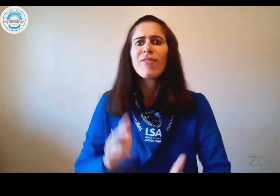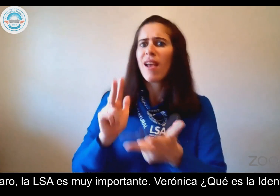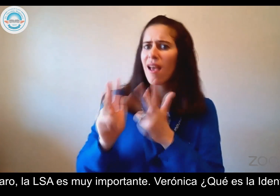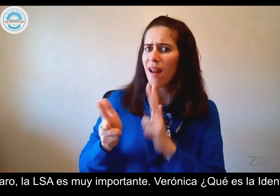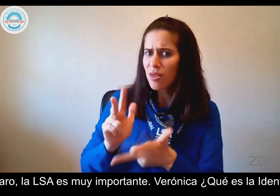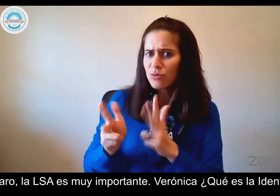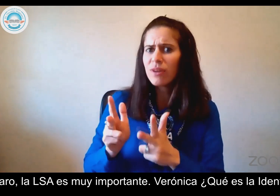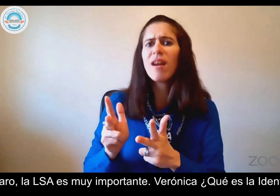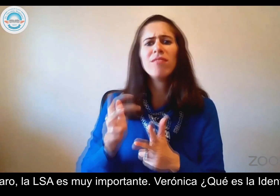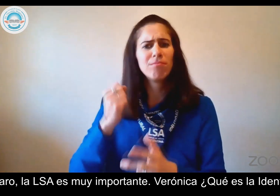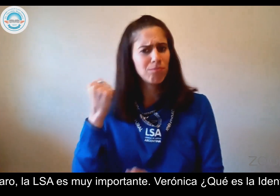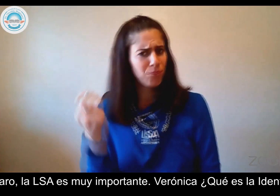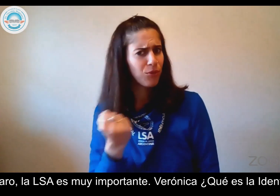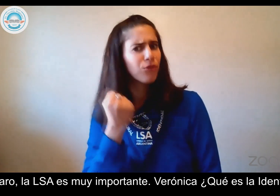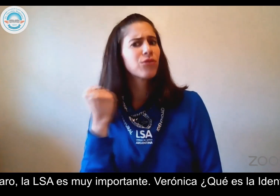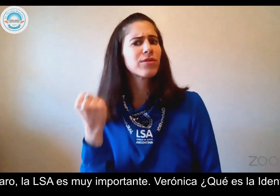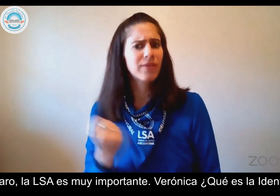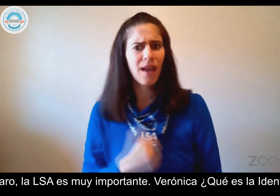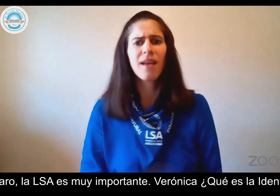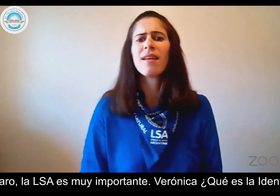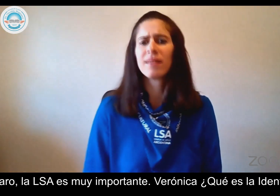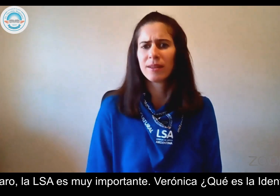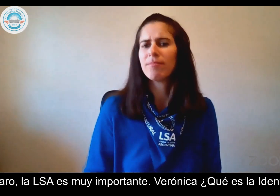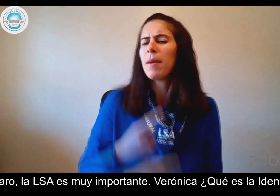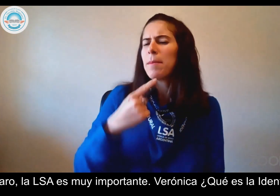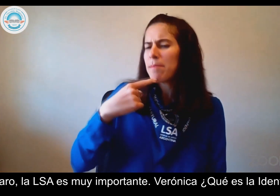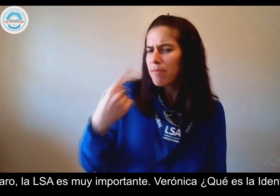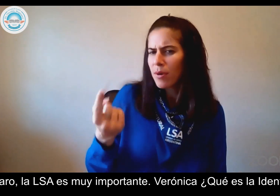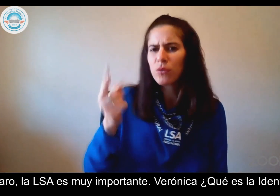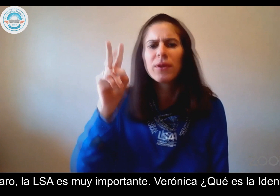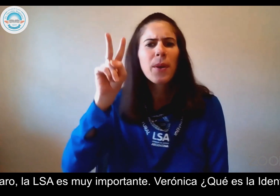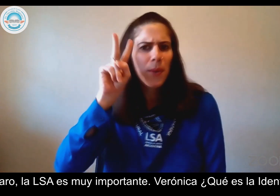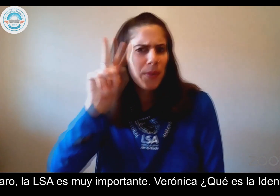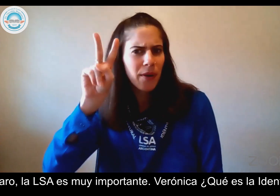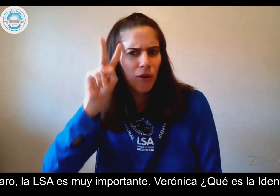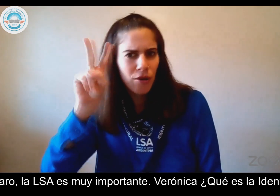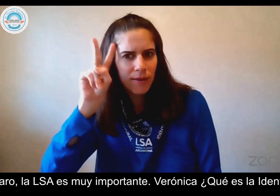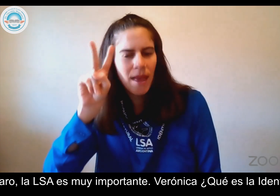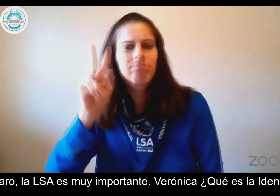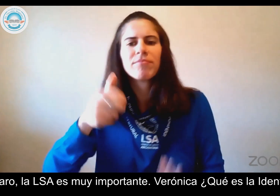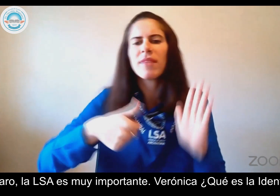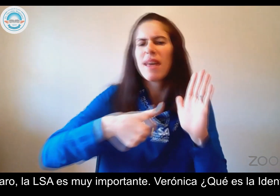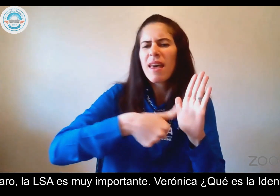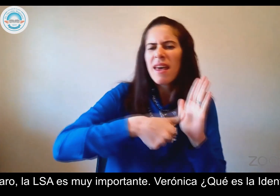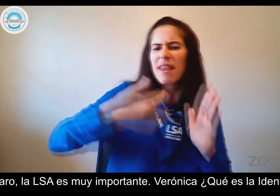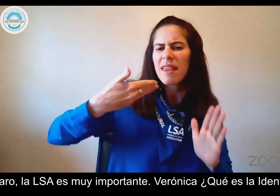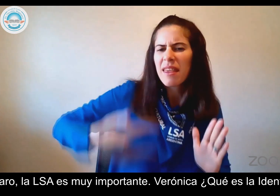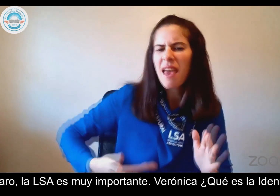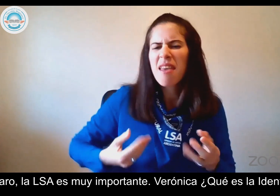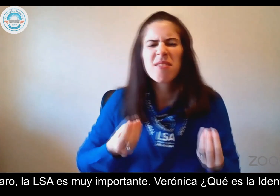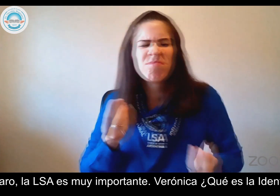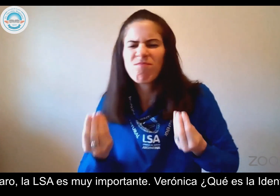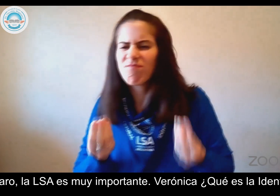Claro, la lengua de señas argentina es muy importante. Verónica, ¿qué es la identidad?